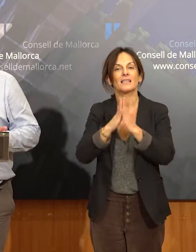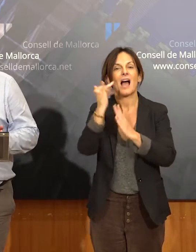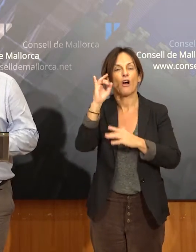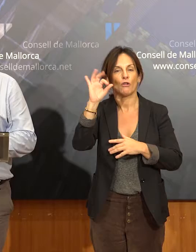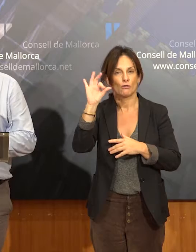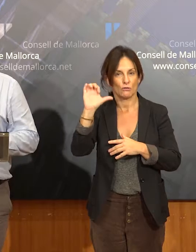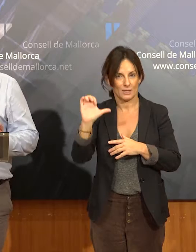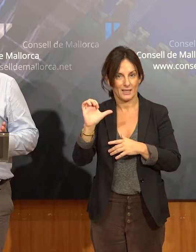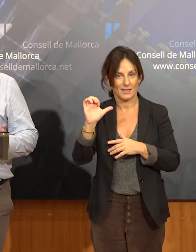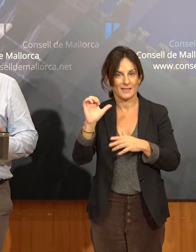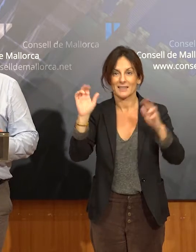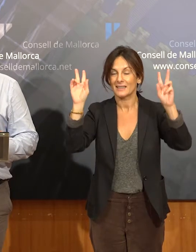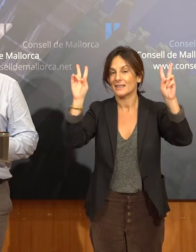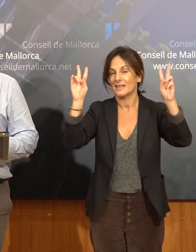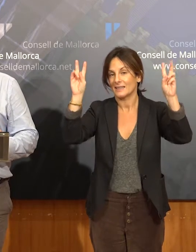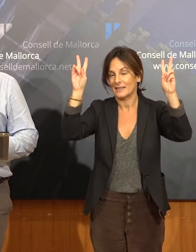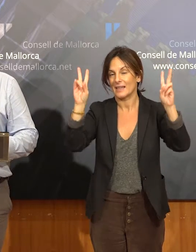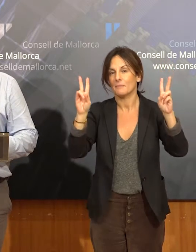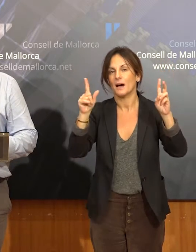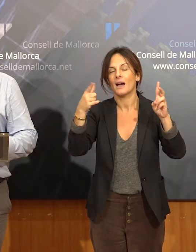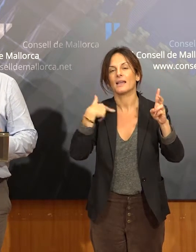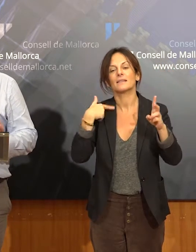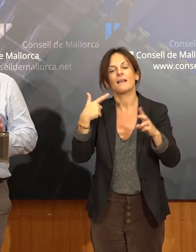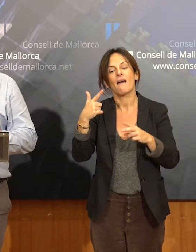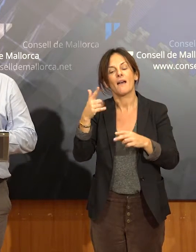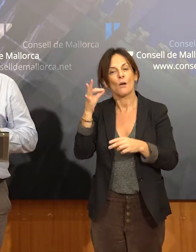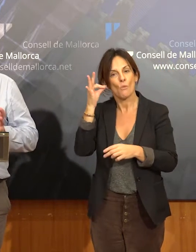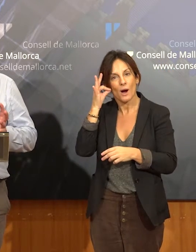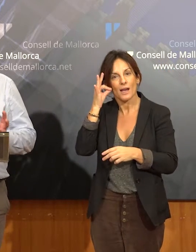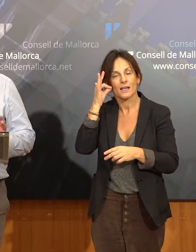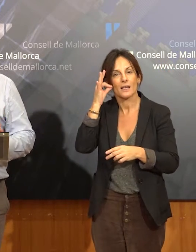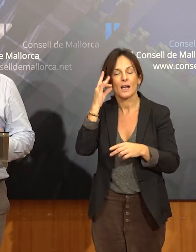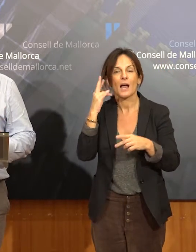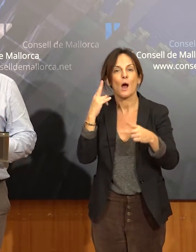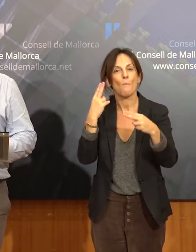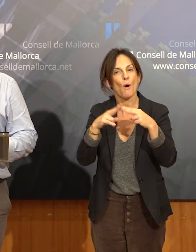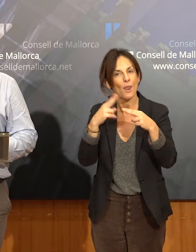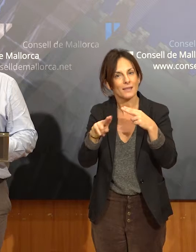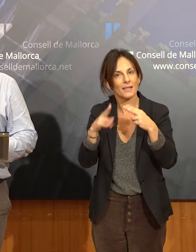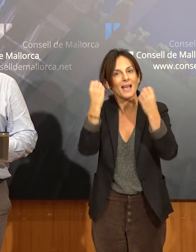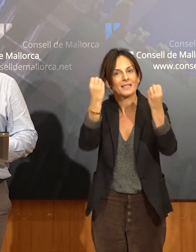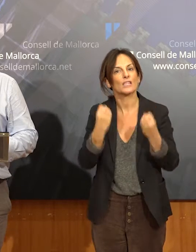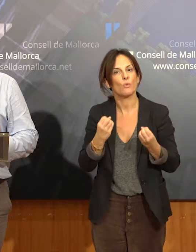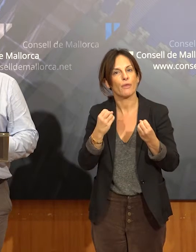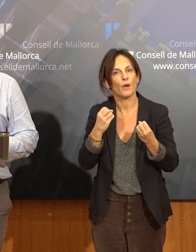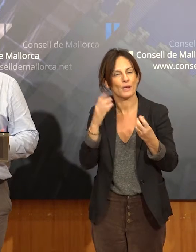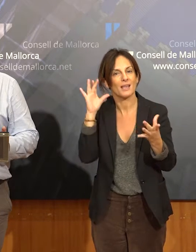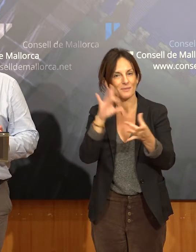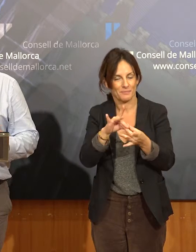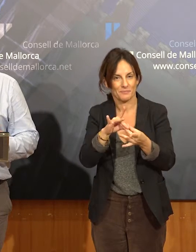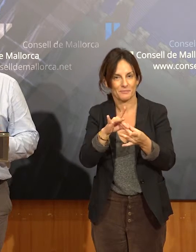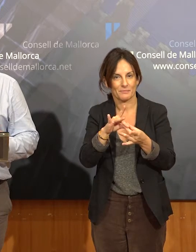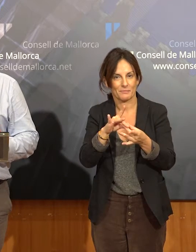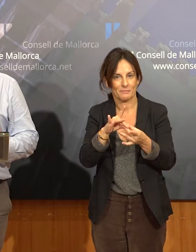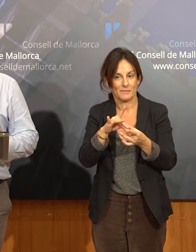política i les institucions. sobretot dins aquest context que